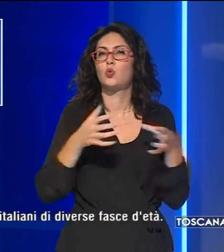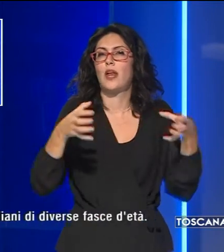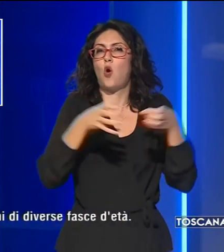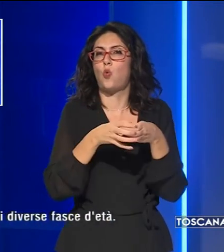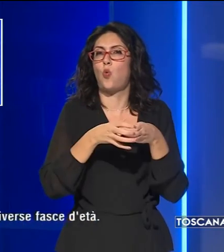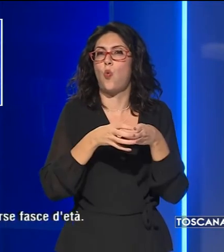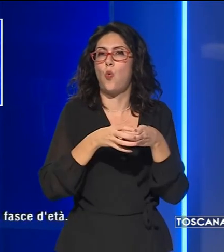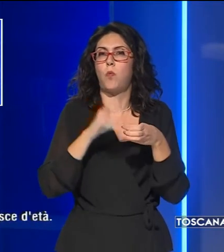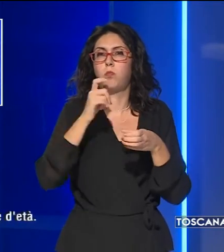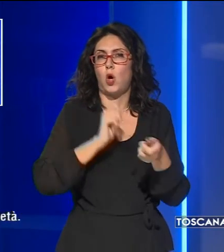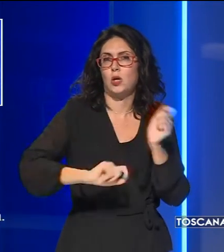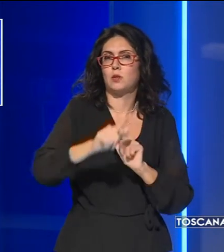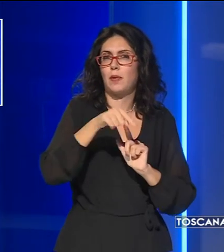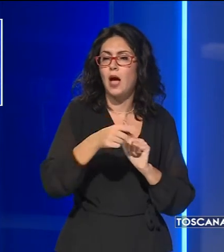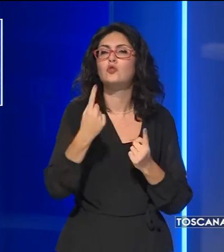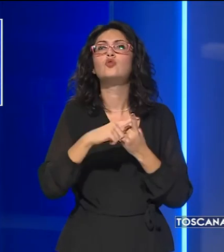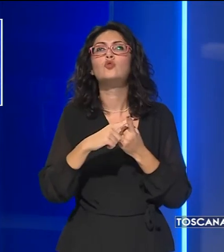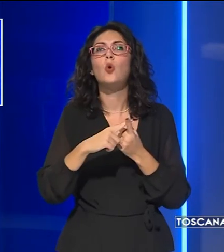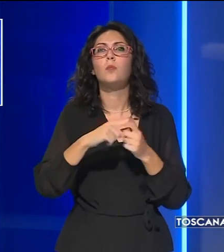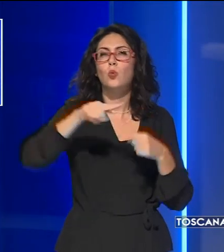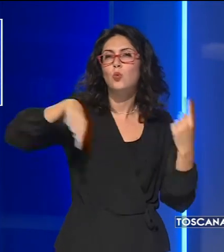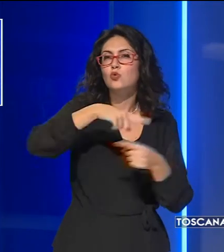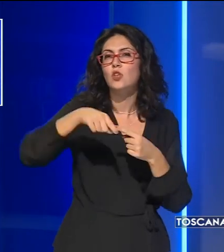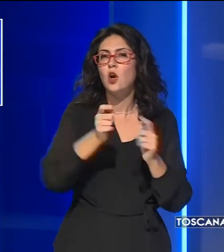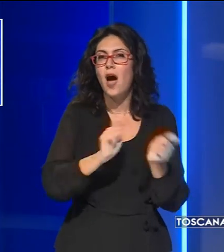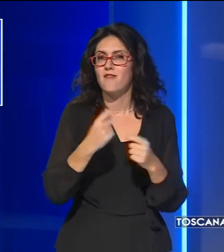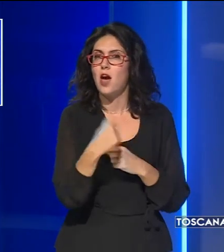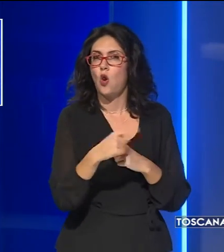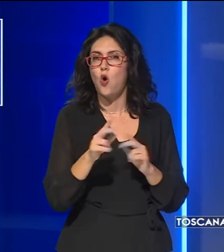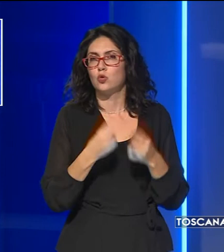dedito allo spaccio e il loro giro d'affari.